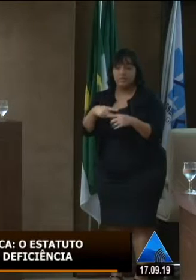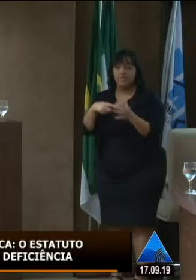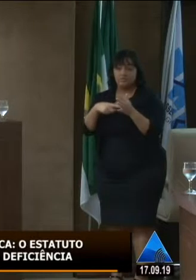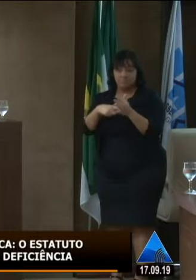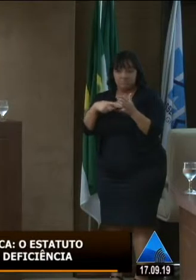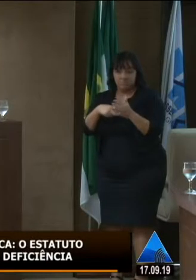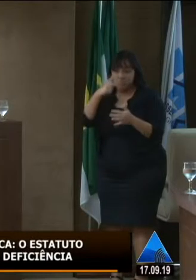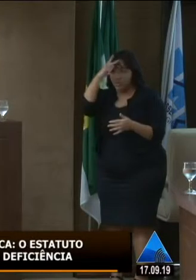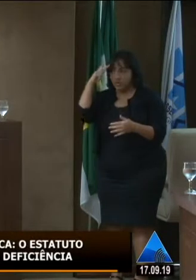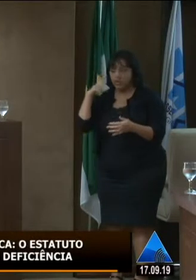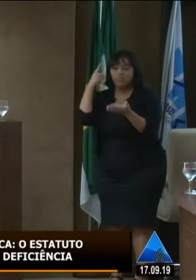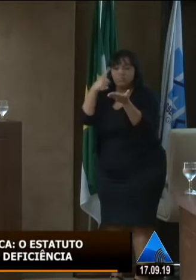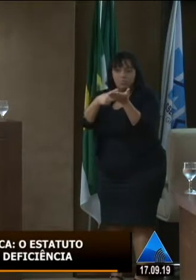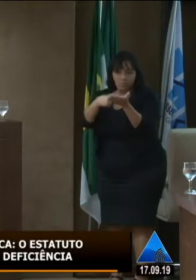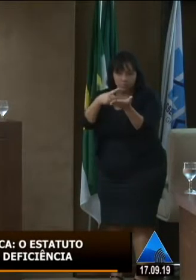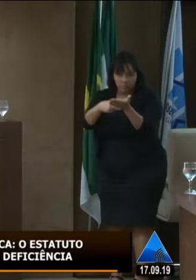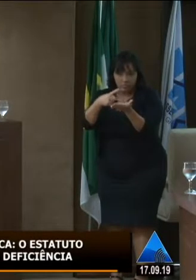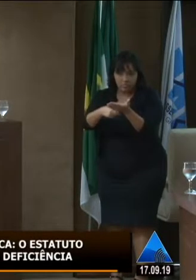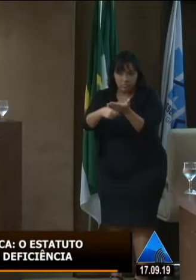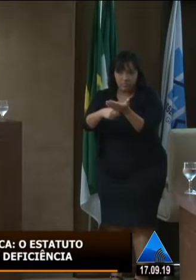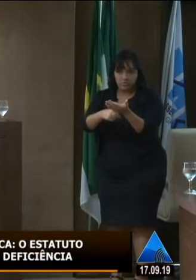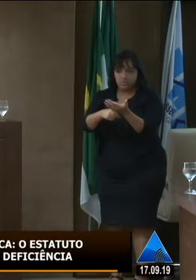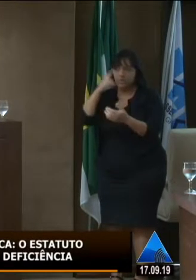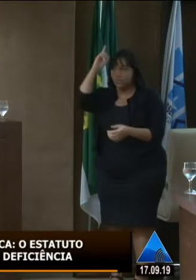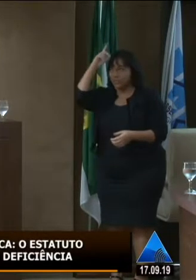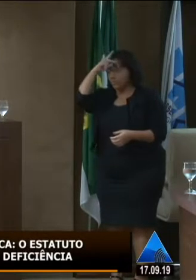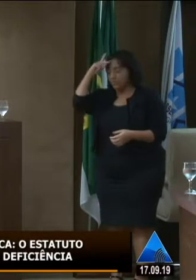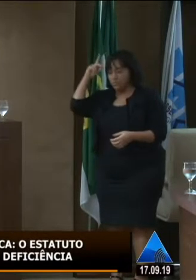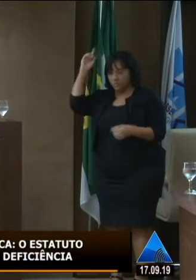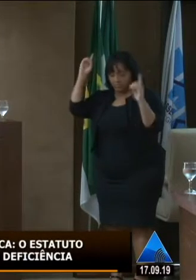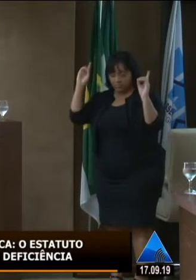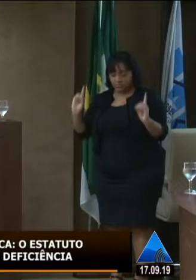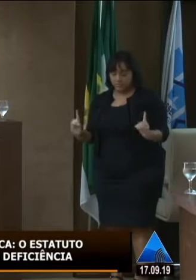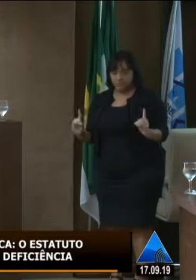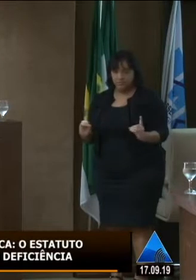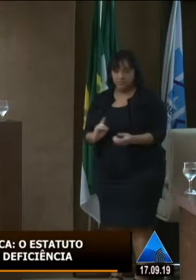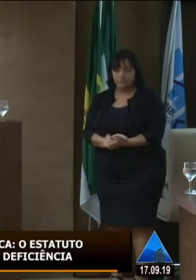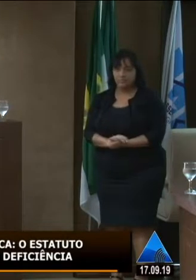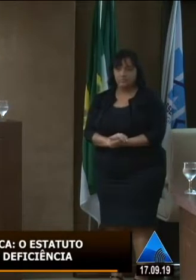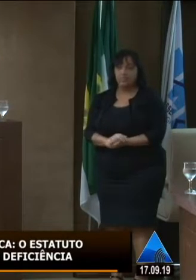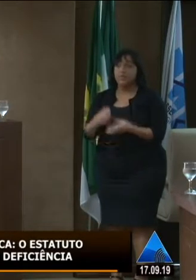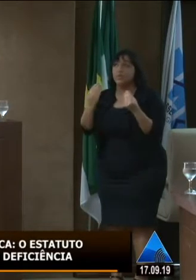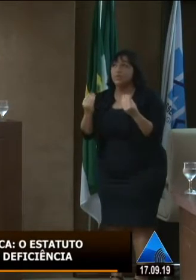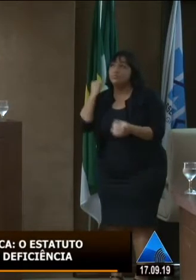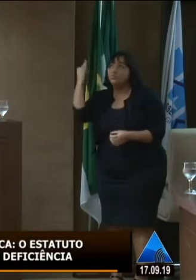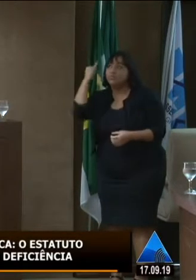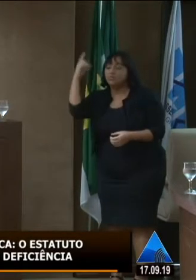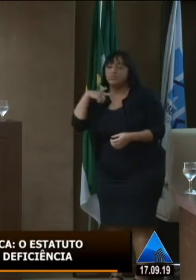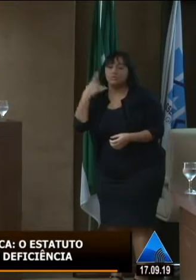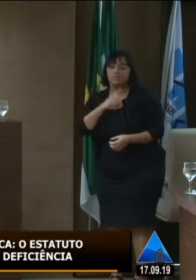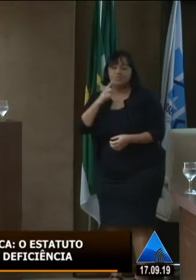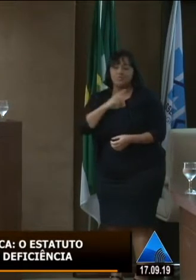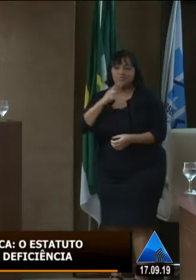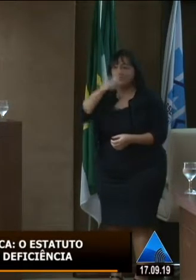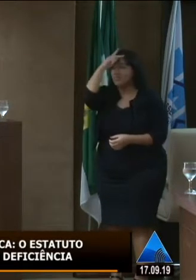E isso é muito importante quando a gente tem alguém da família, quando a